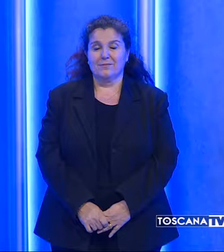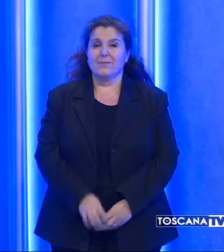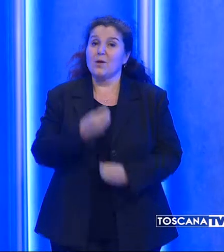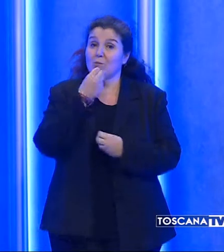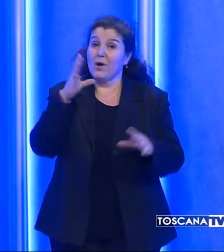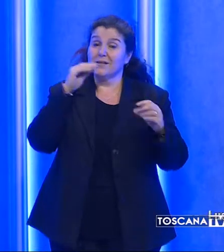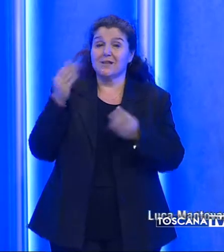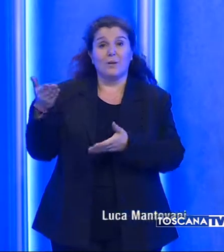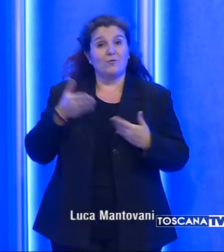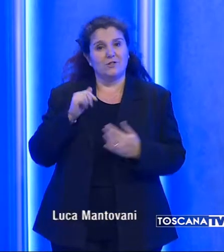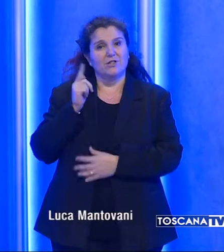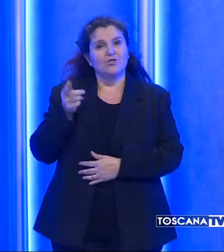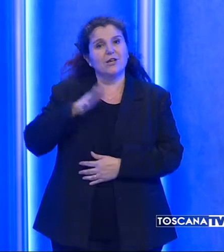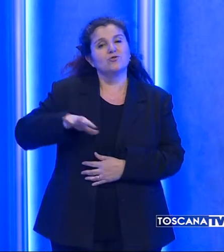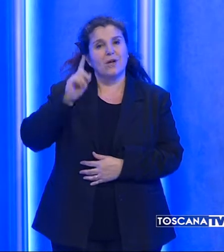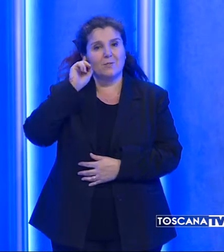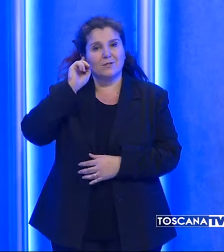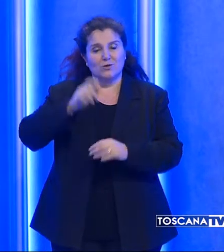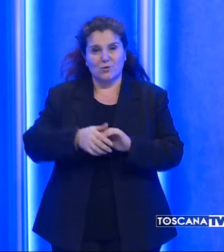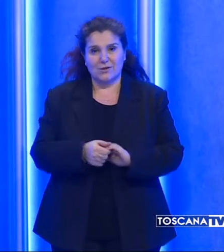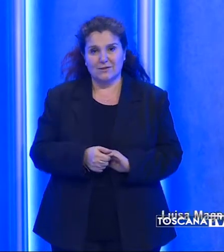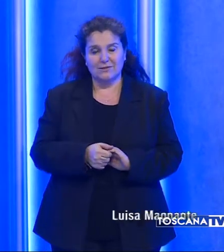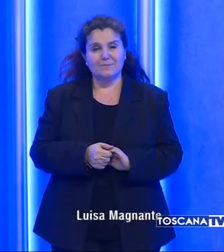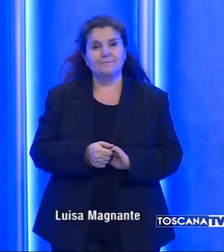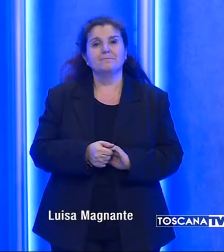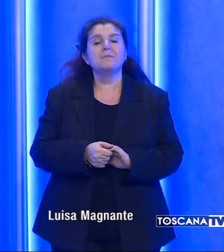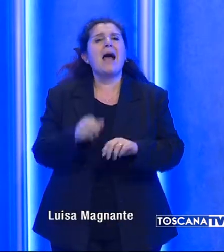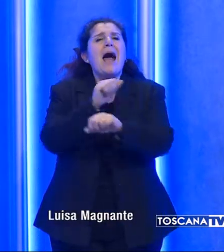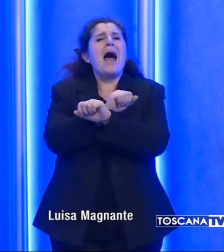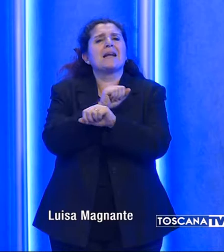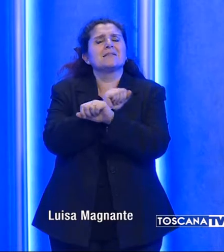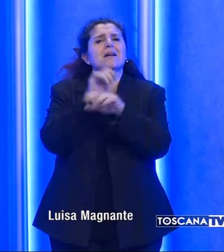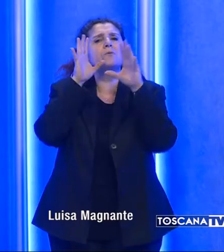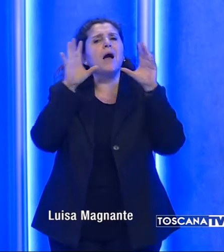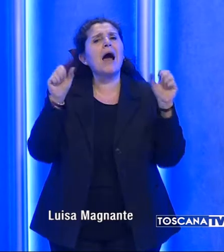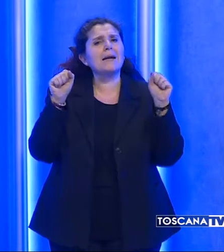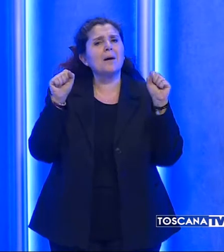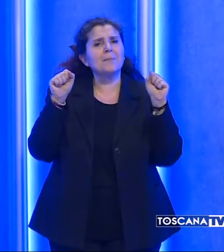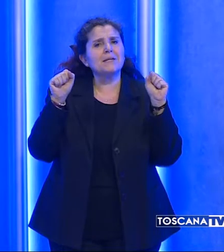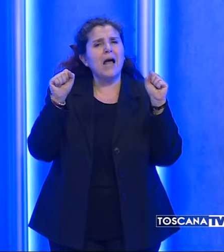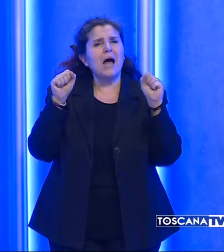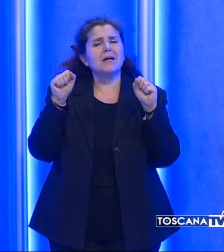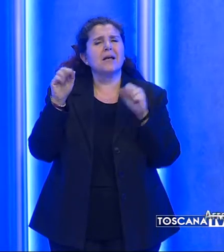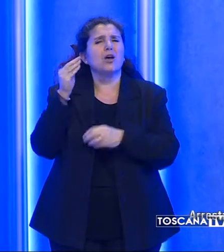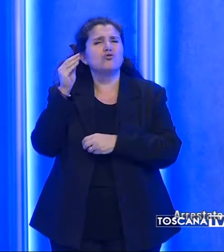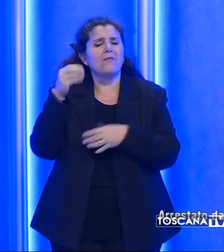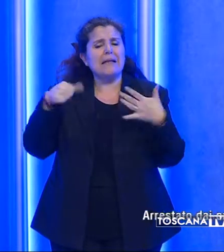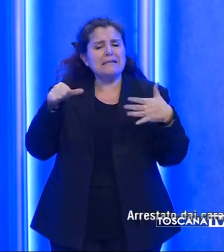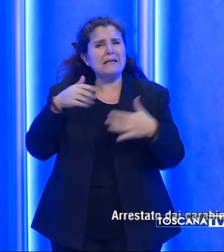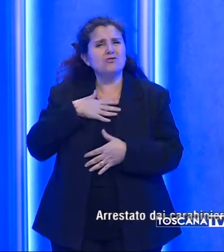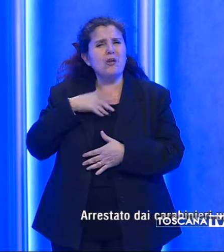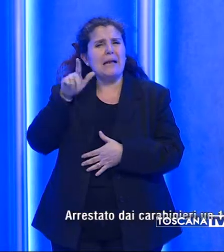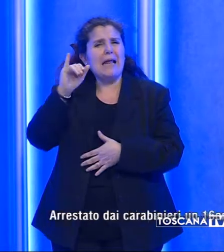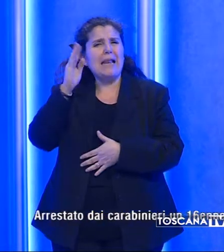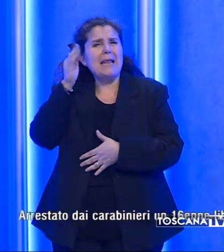Buonasera a tutti dal Tg regionale per sordi. Arrestato dai carabinieri un sedicenne libico